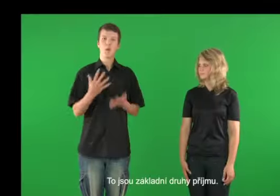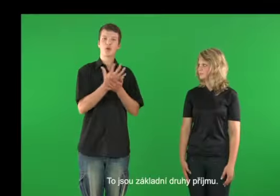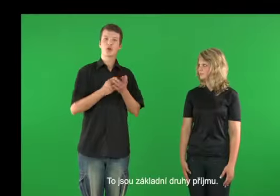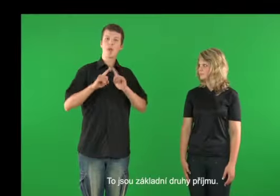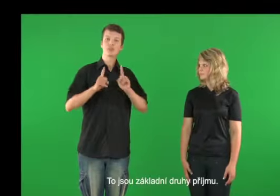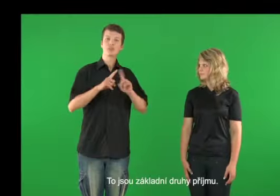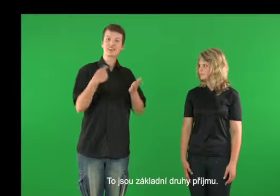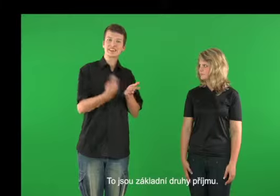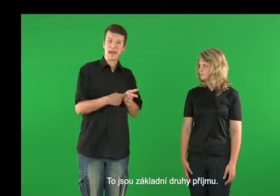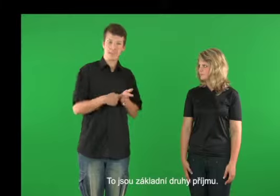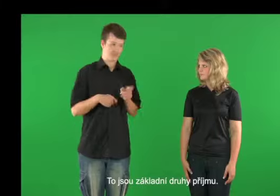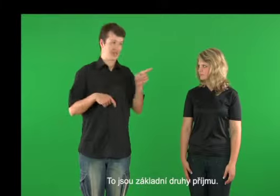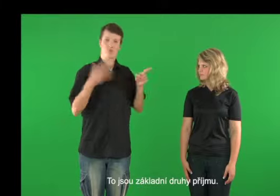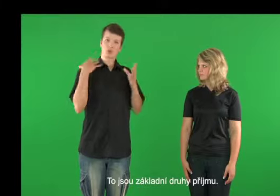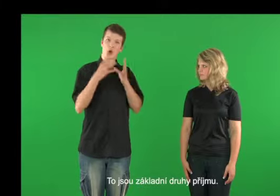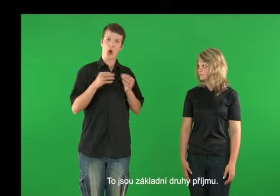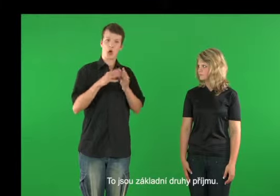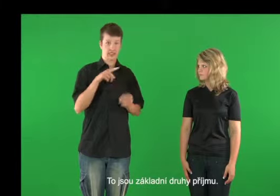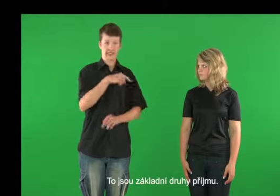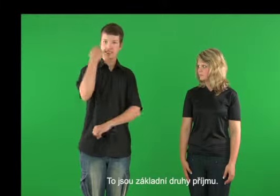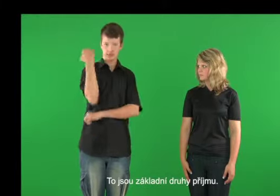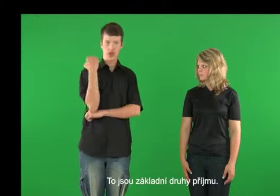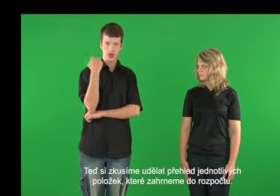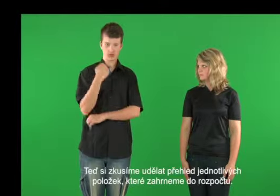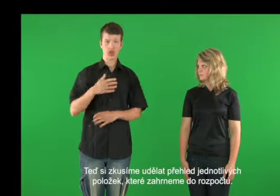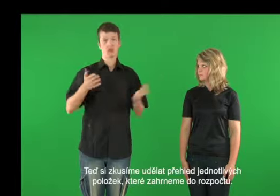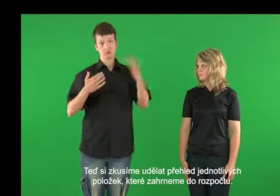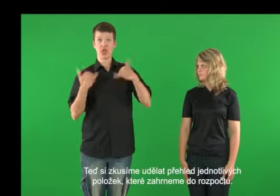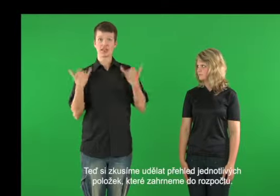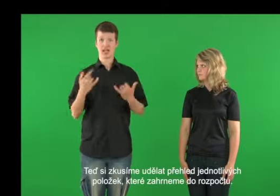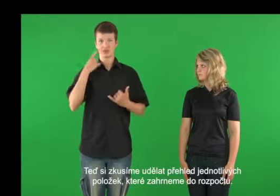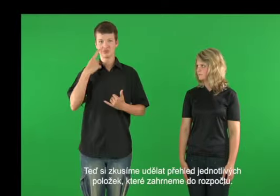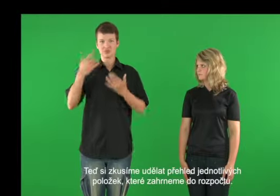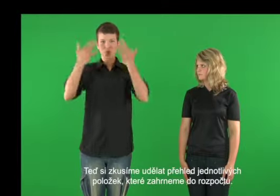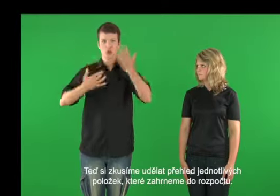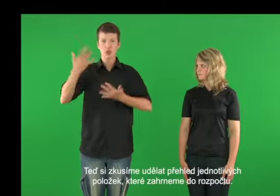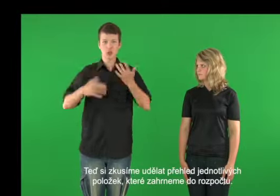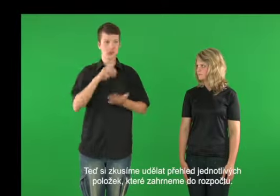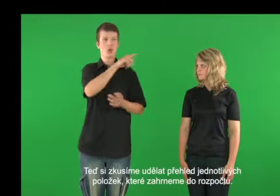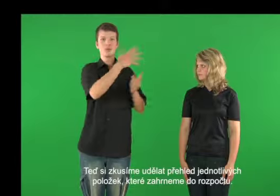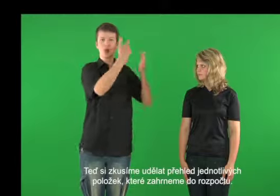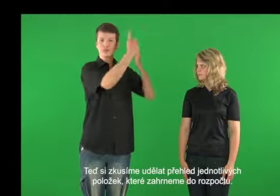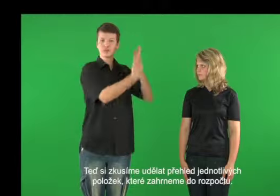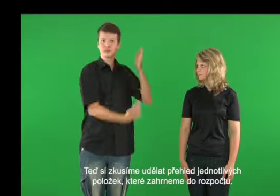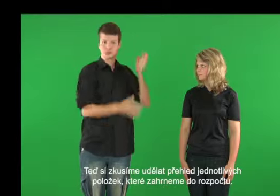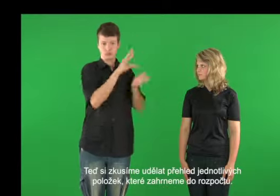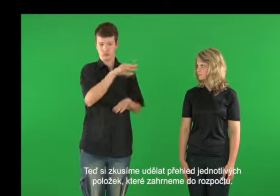To jsou základní druhy příjmy. Teď si zkusíme udělat přehled jednotlivých položek, které zahrneme do rozpočtu.